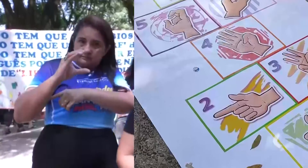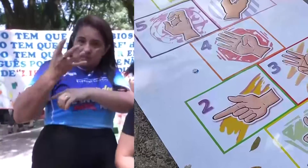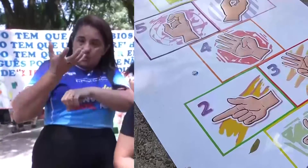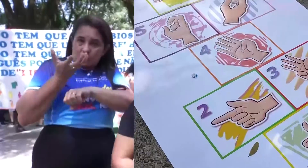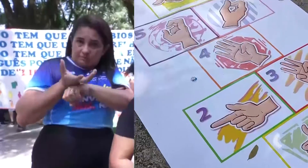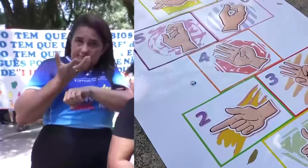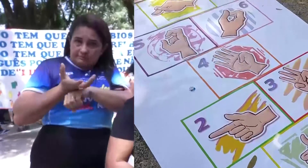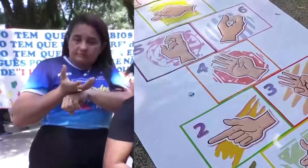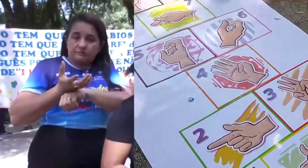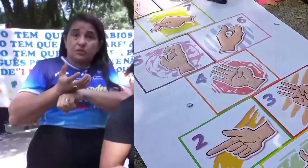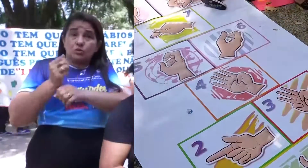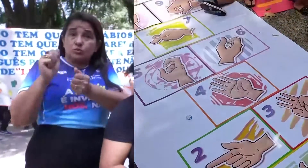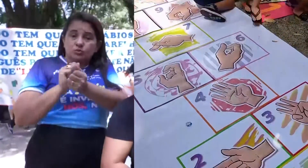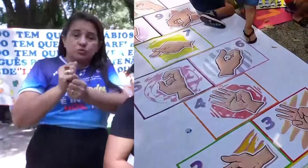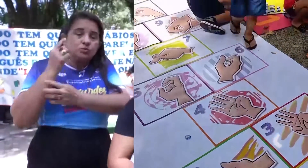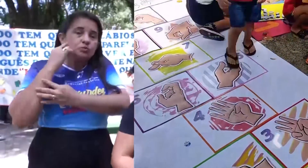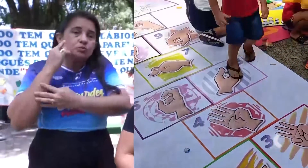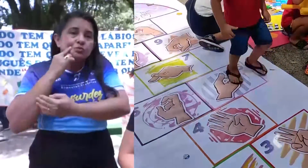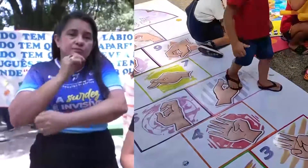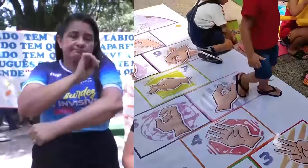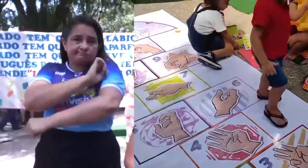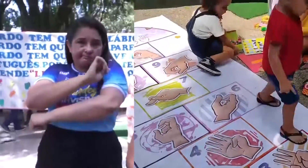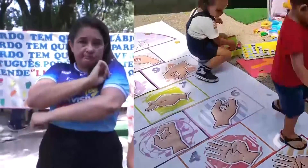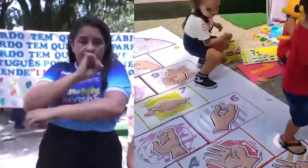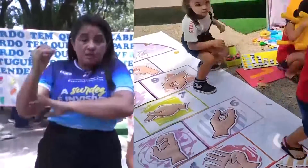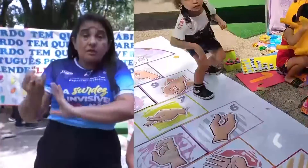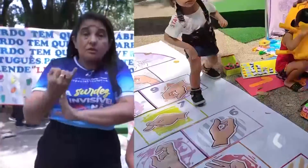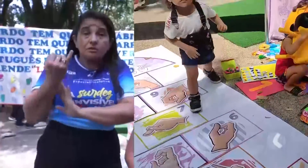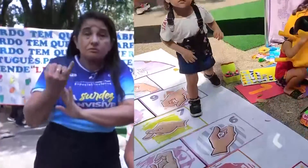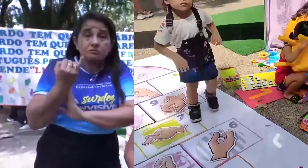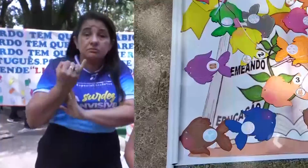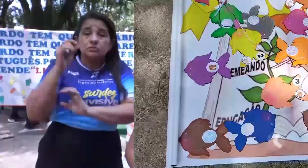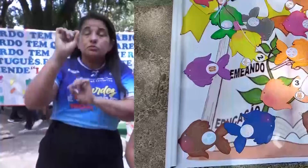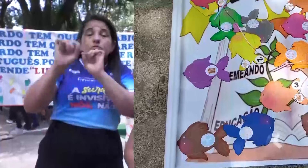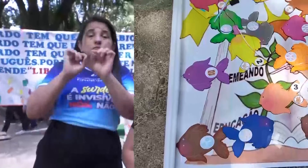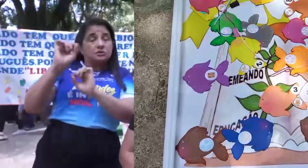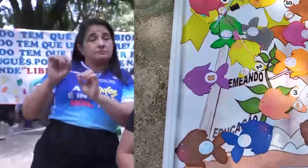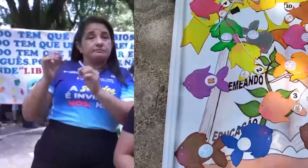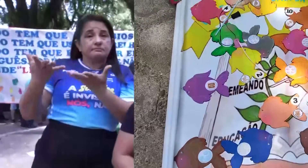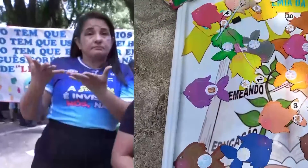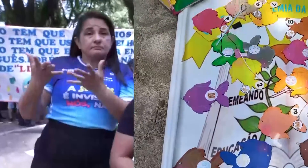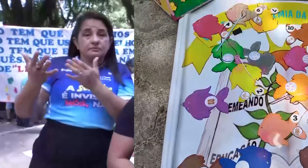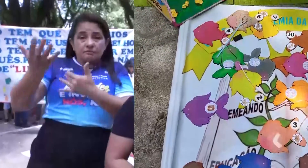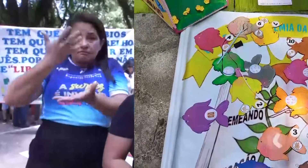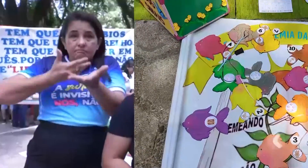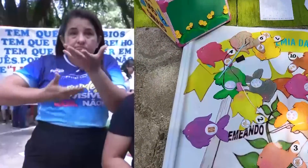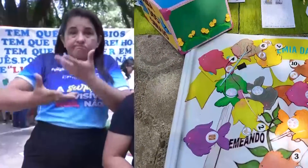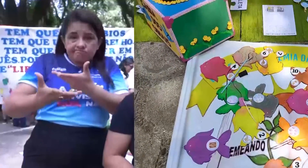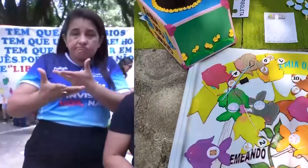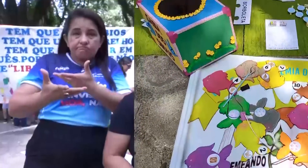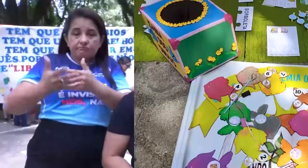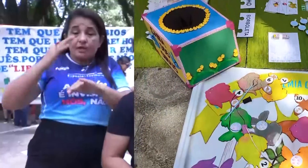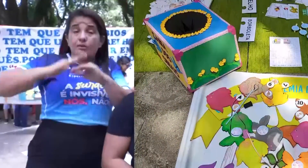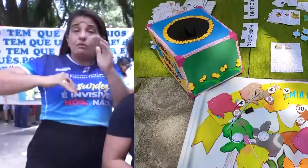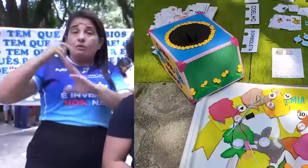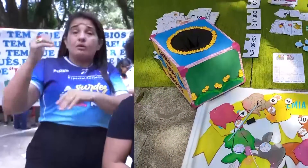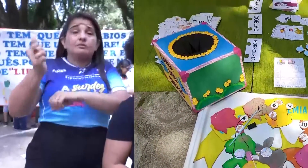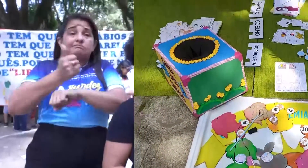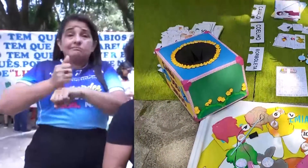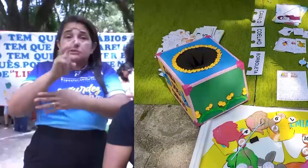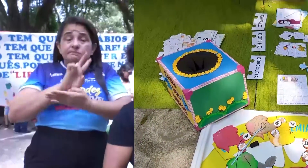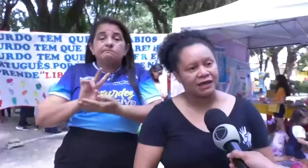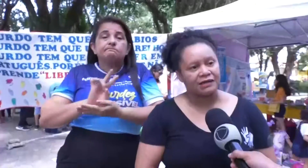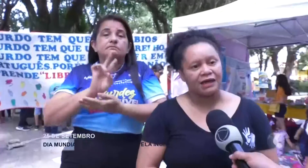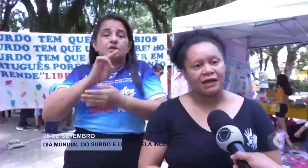aluno surdo. Então, por isso que é muito importante fazer esse profissional, a valorização, a